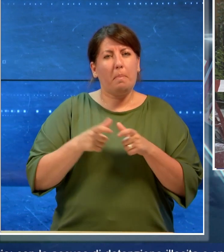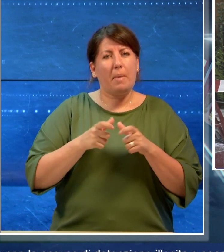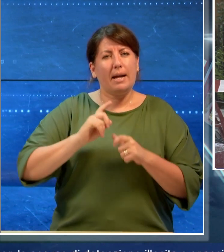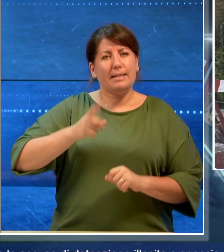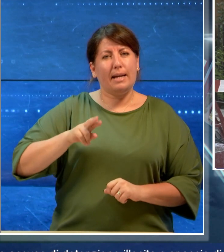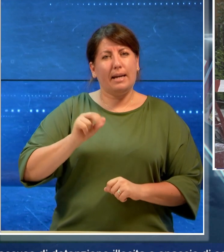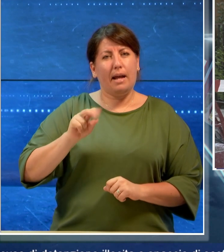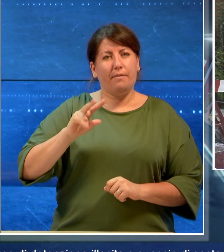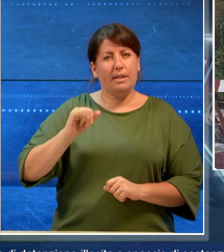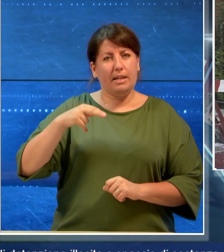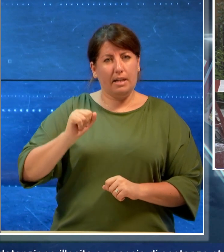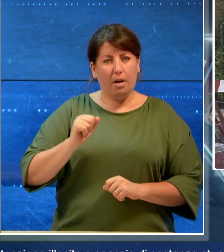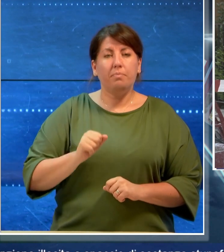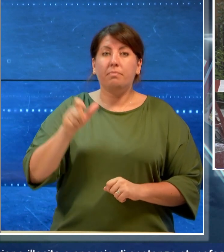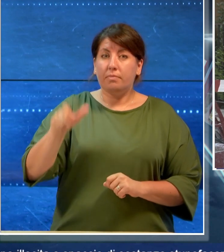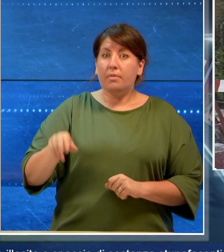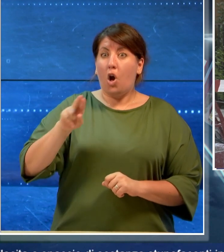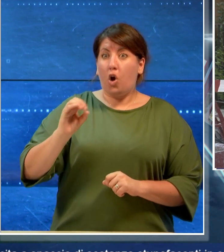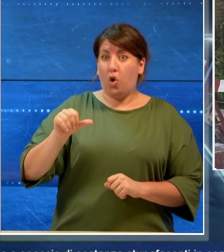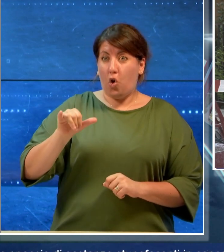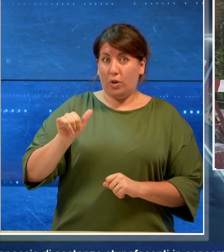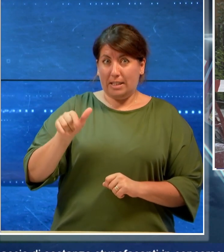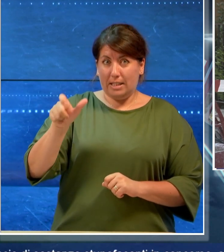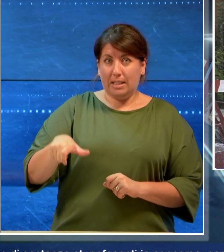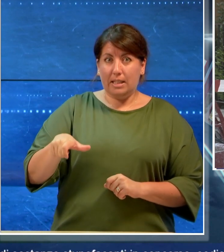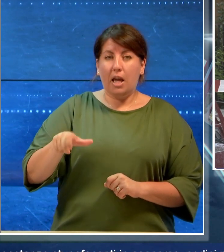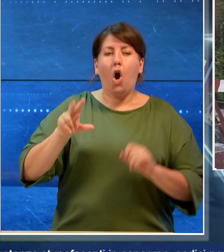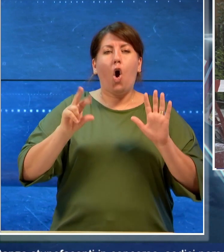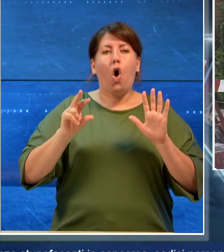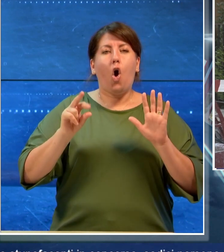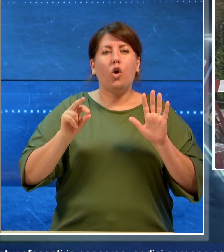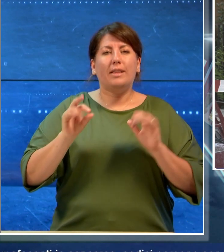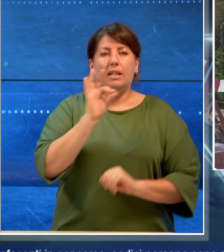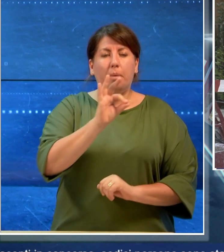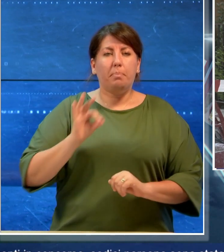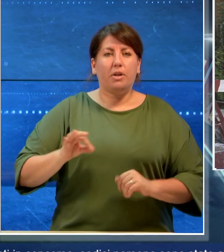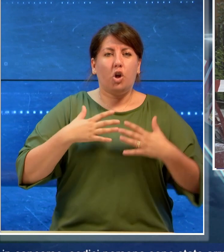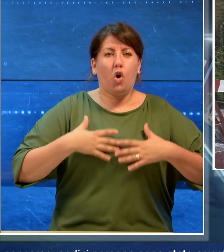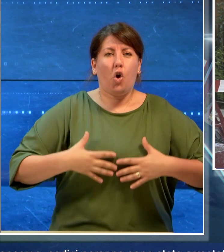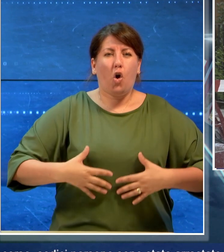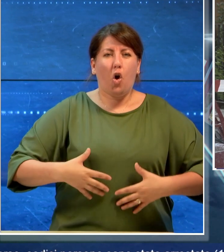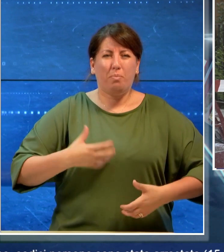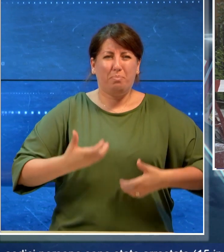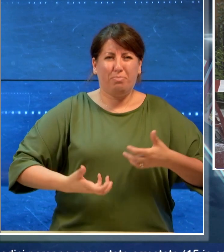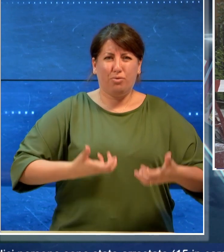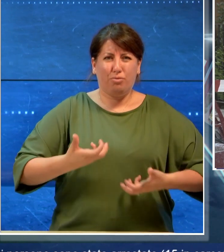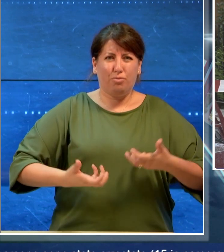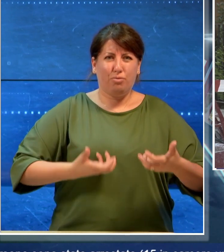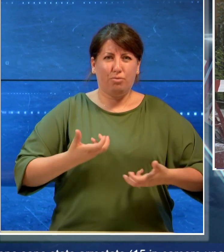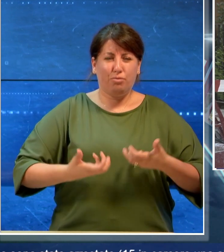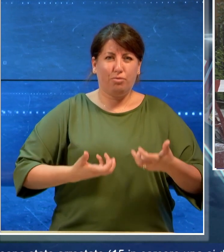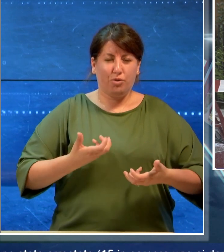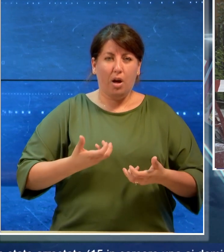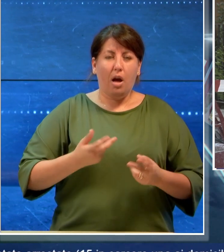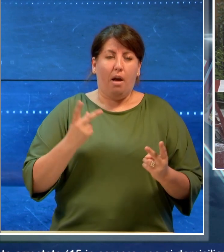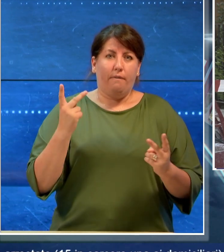Rosy avrebbe riportato uscioni gravi sull'80% del corpo e le sue condizioni, nonostante l